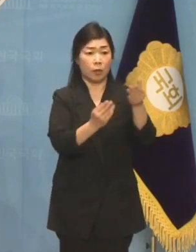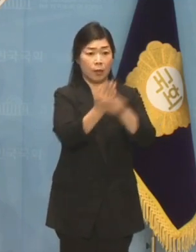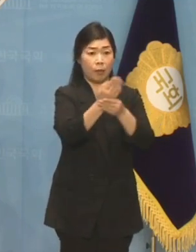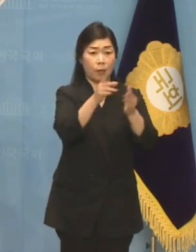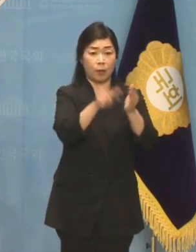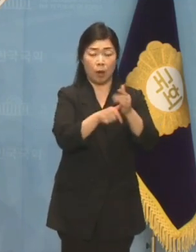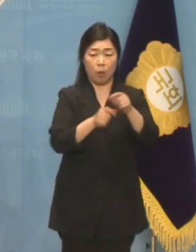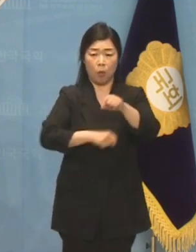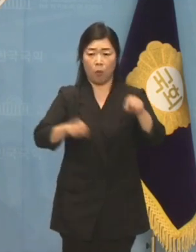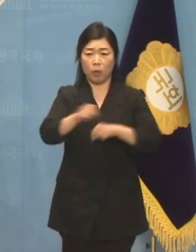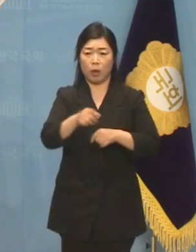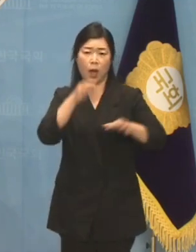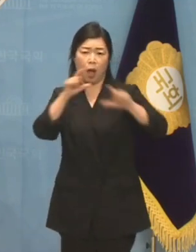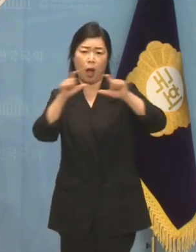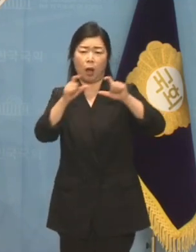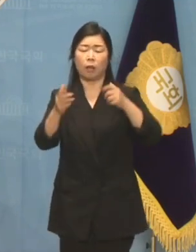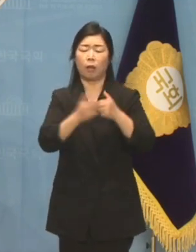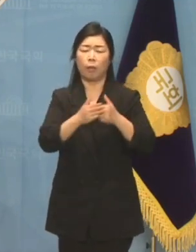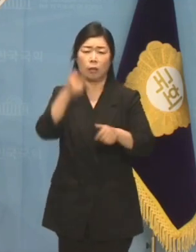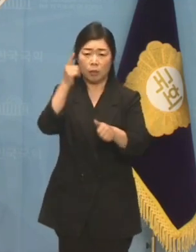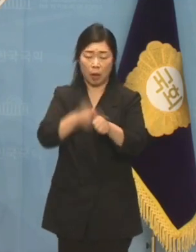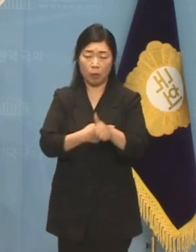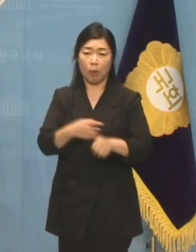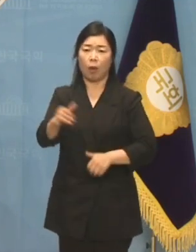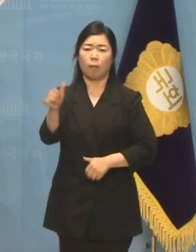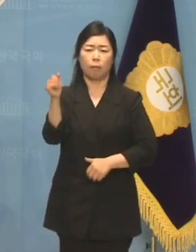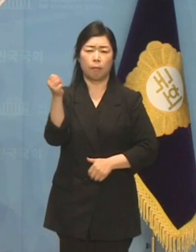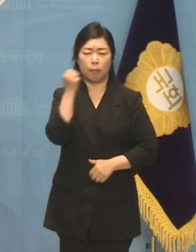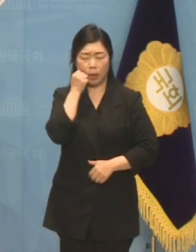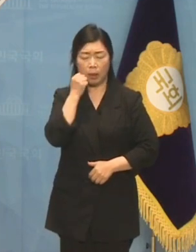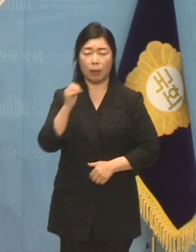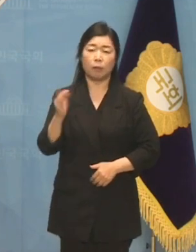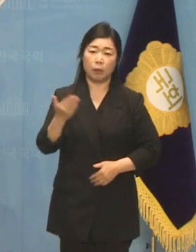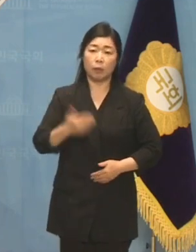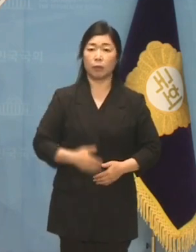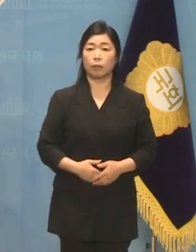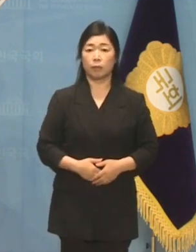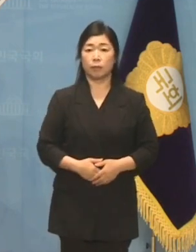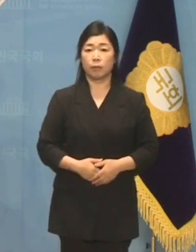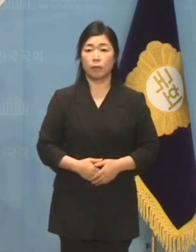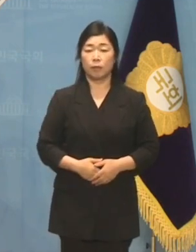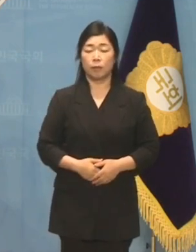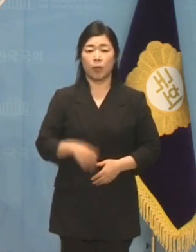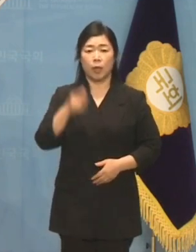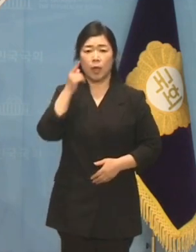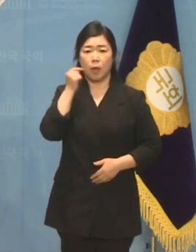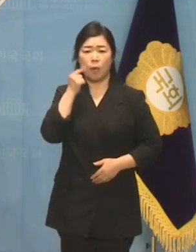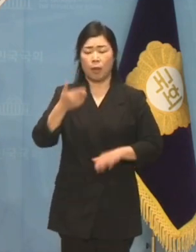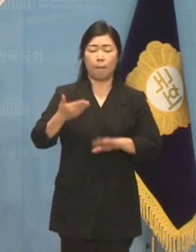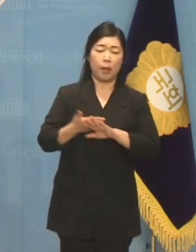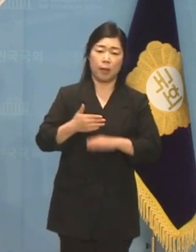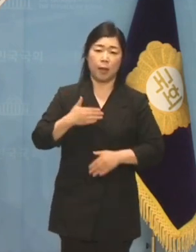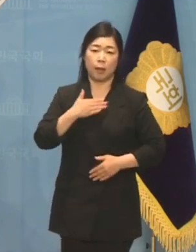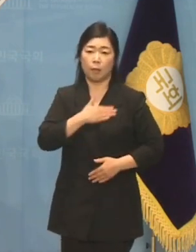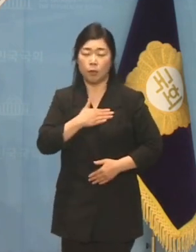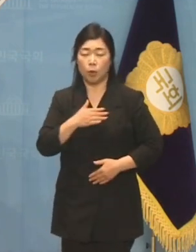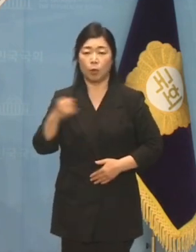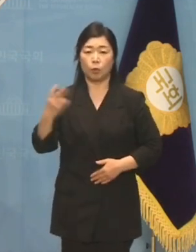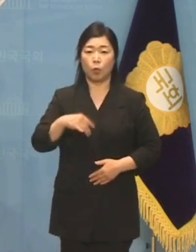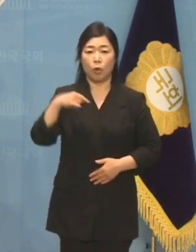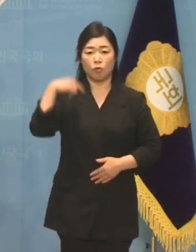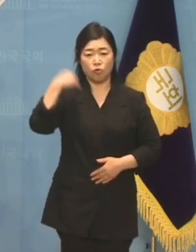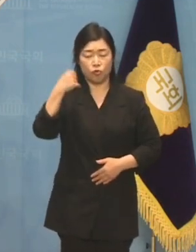손색이 없을 듯합니다. 중국 몸과 반일 감정, 한미동맹 흔들기로